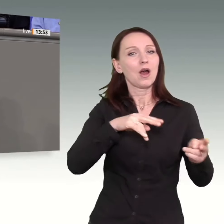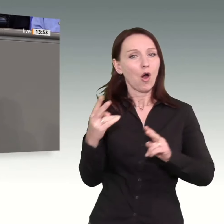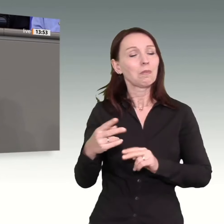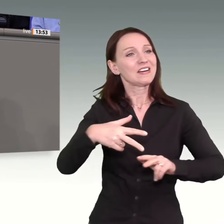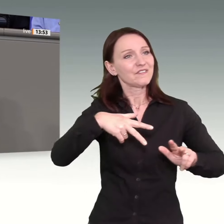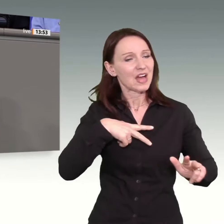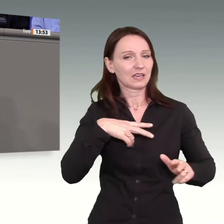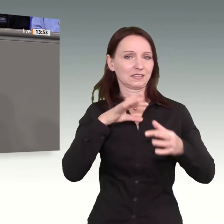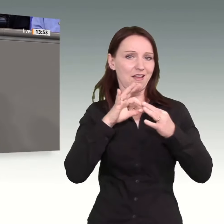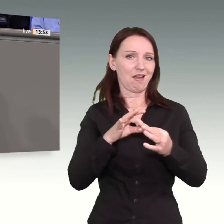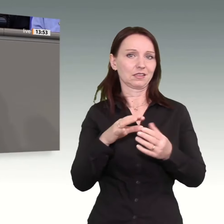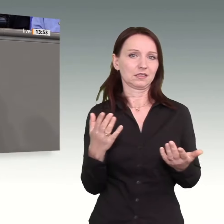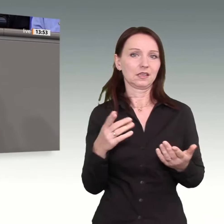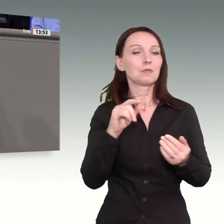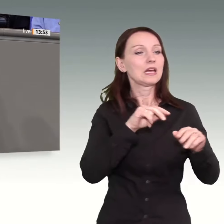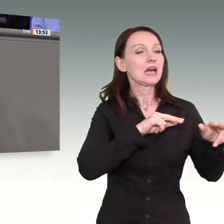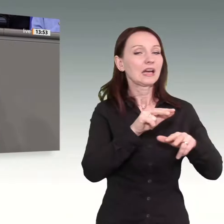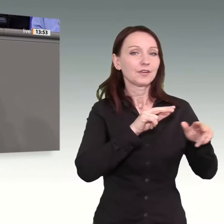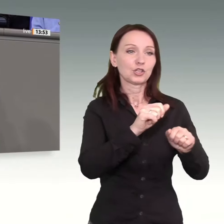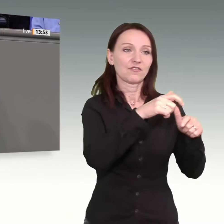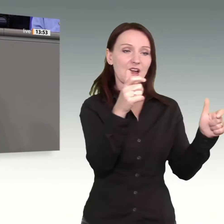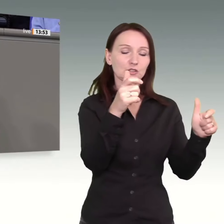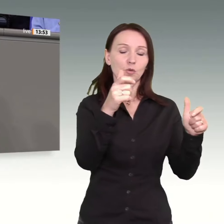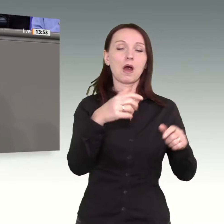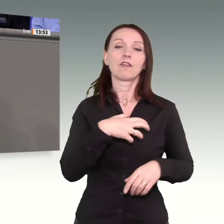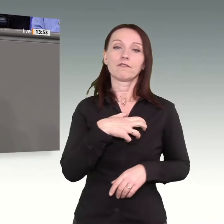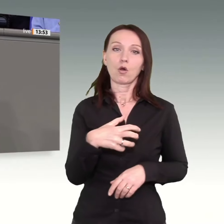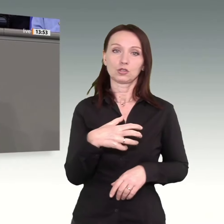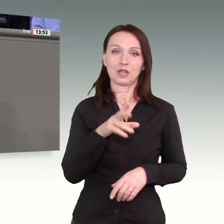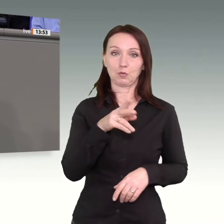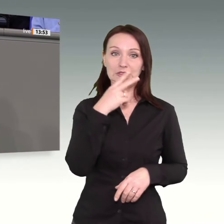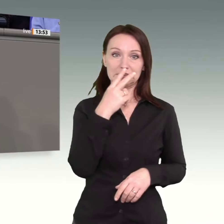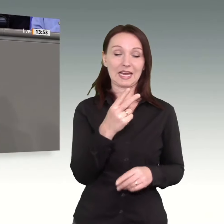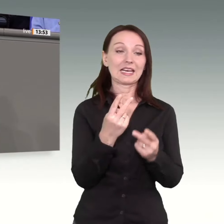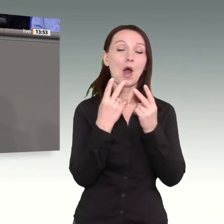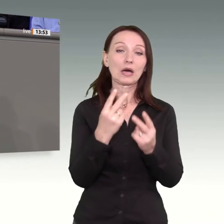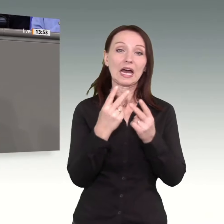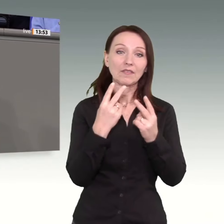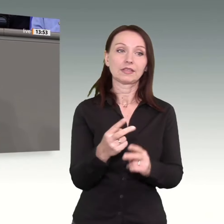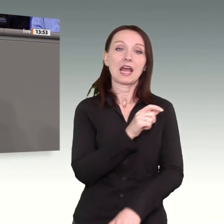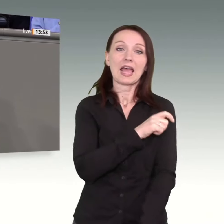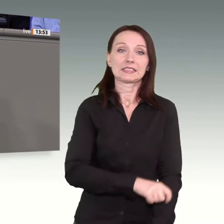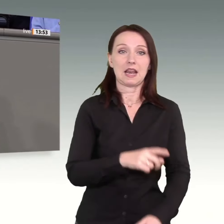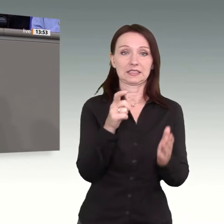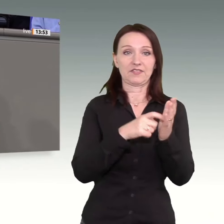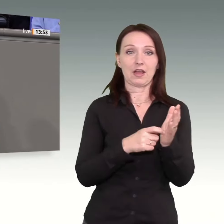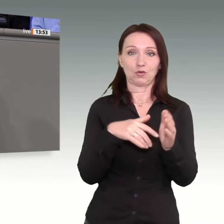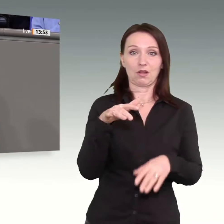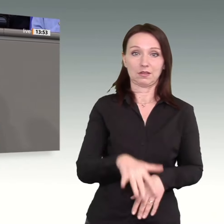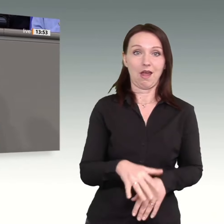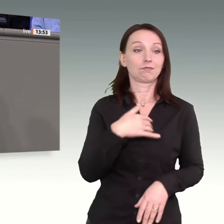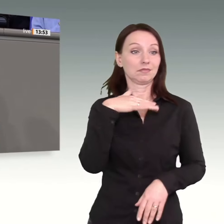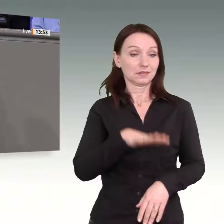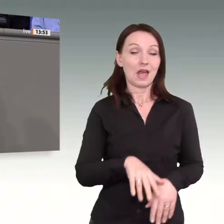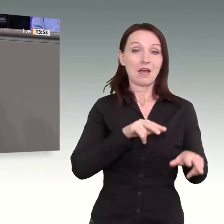wirtschaftliches Wachstum und Wohlstand als zentrale Resilienzfaktoren begreifen, um den Auswirkungen des Klimawandels